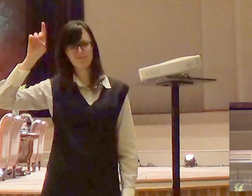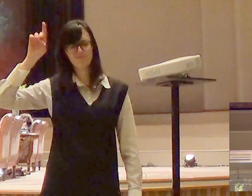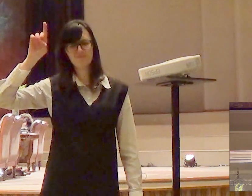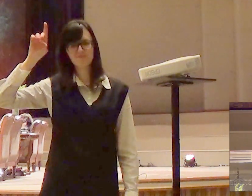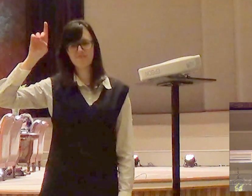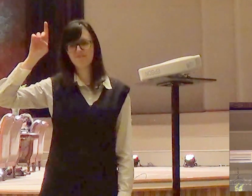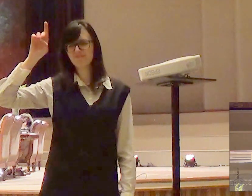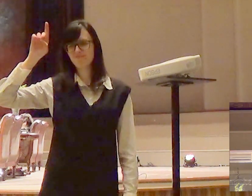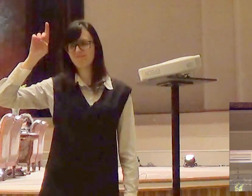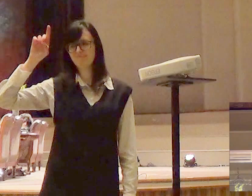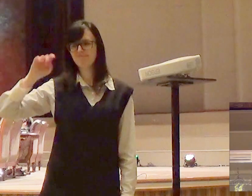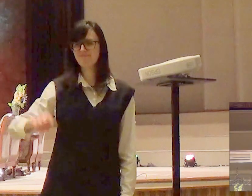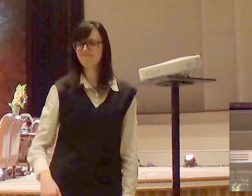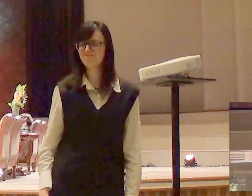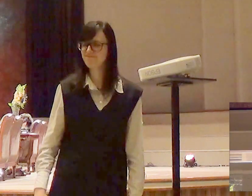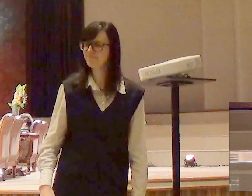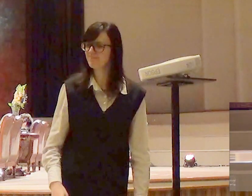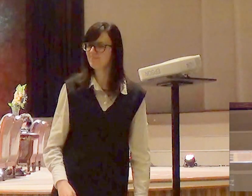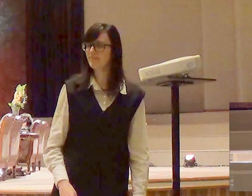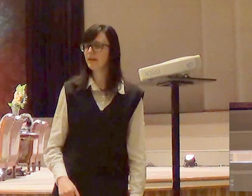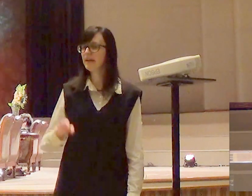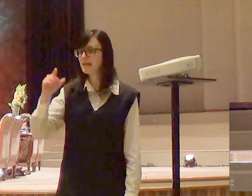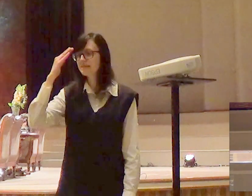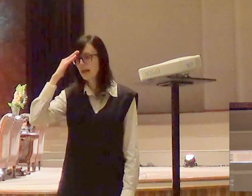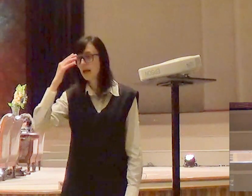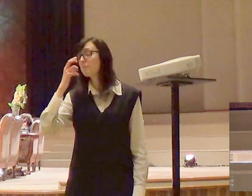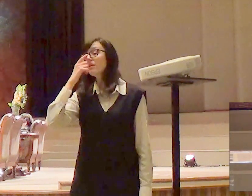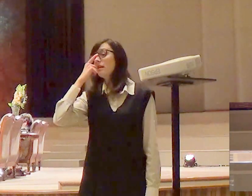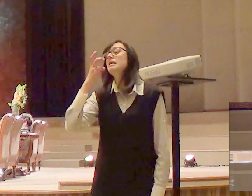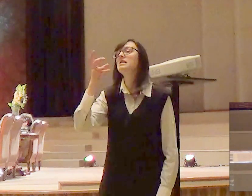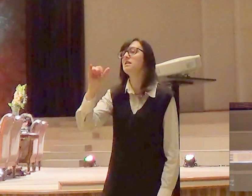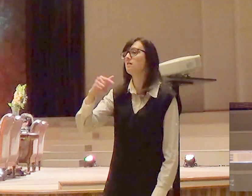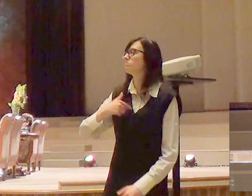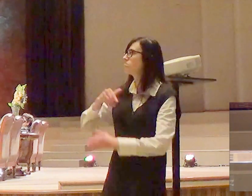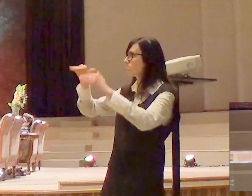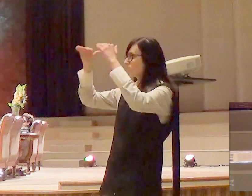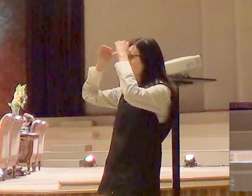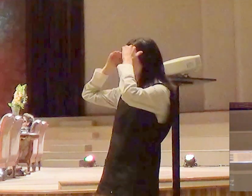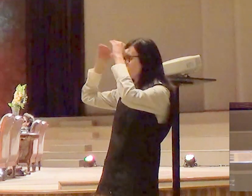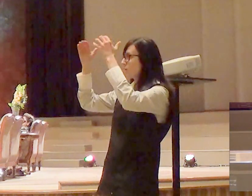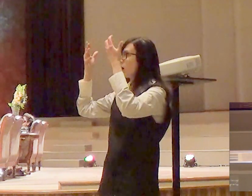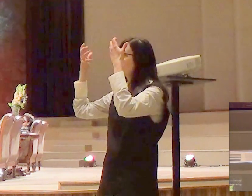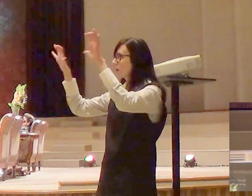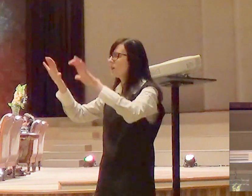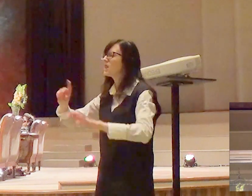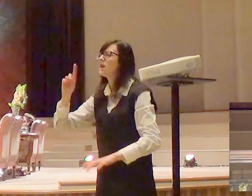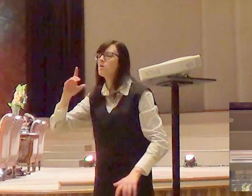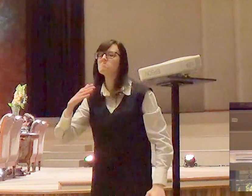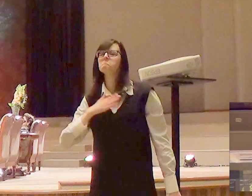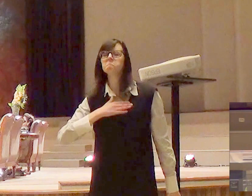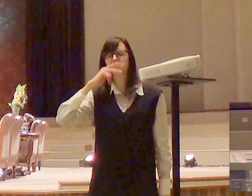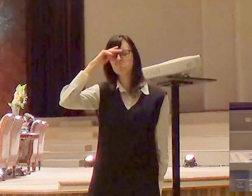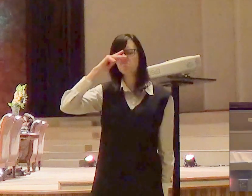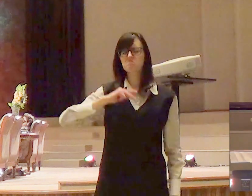E sabe, toda forma de insubmissão, ela representa essa convulsão